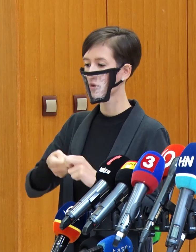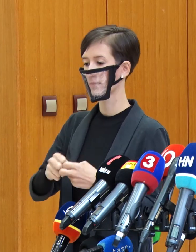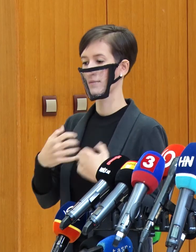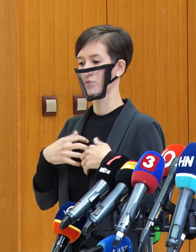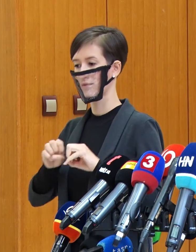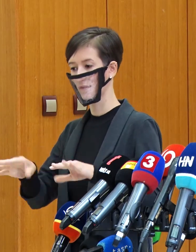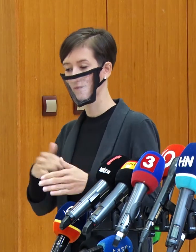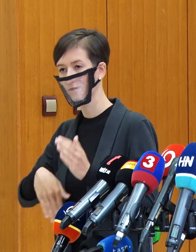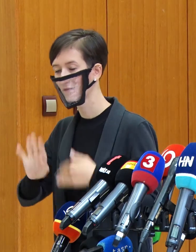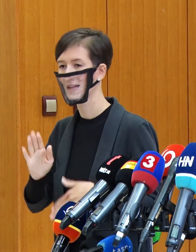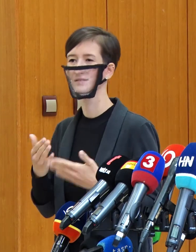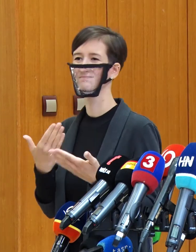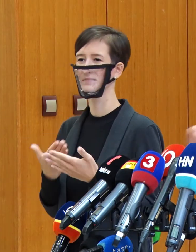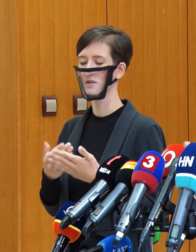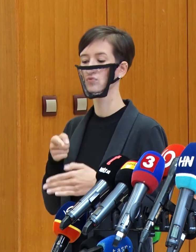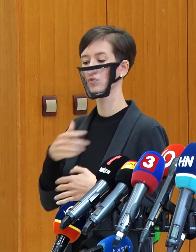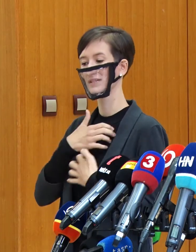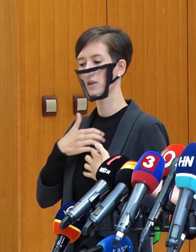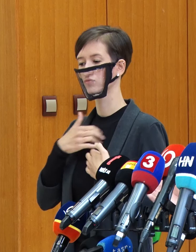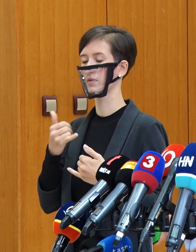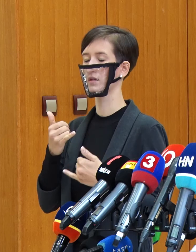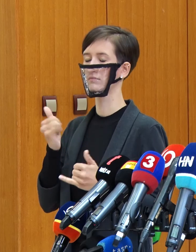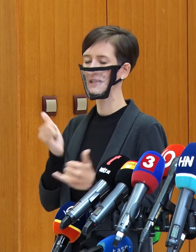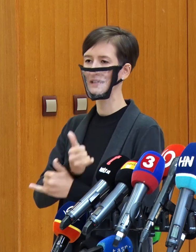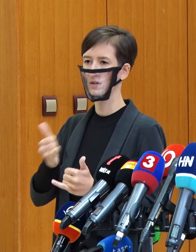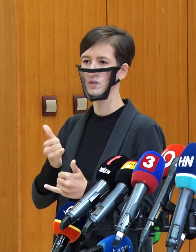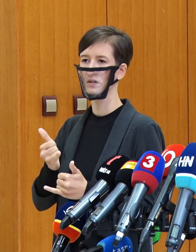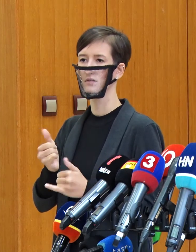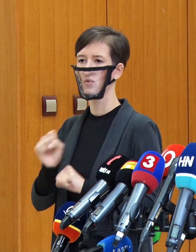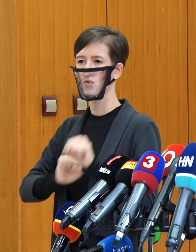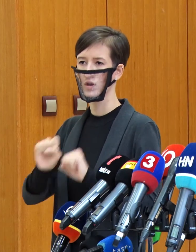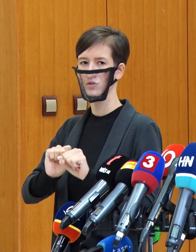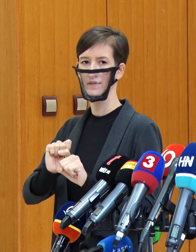kombinácia komfortu občanov, možnosť cestovať, ale zároveň chrániť zdravie.